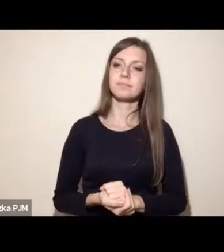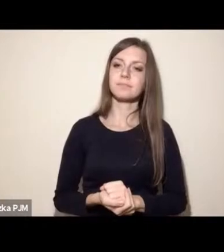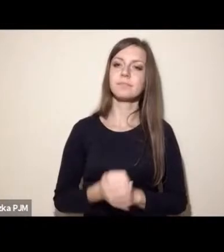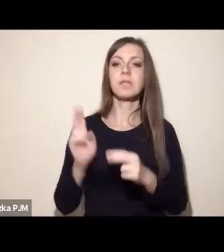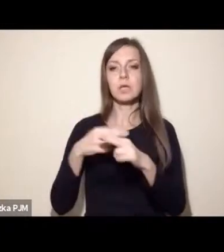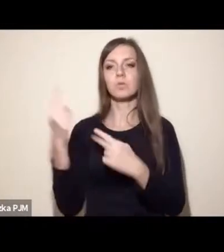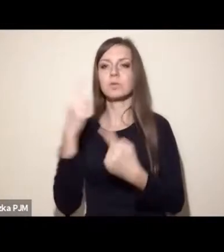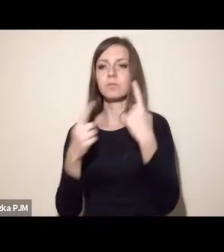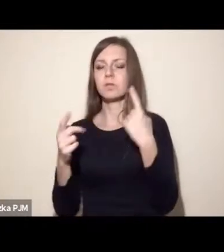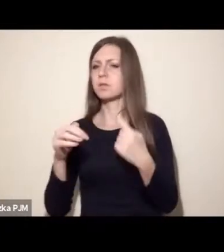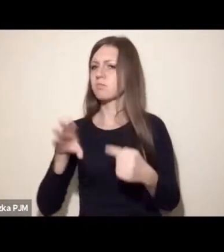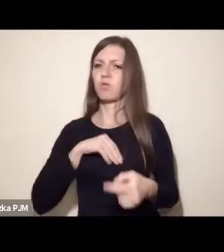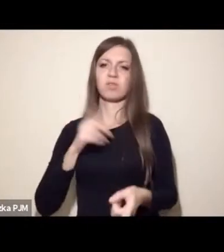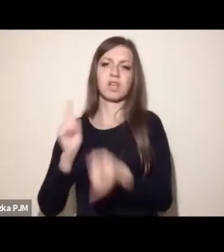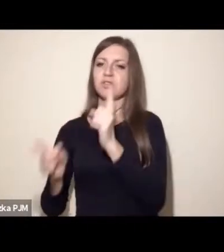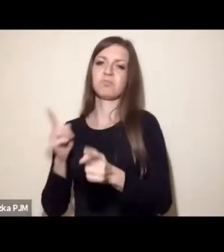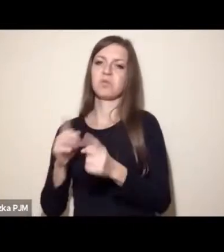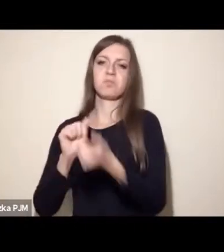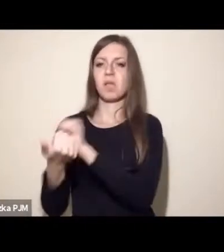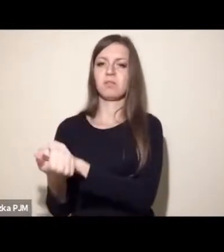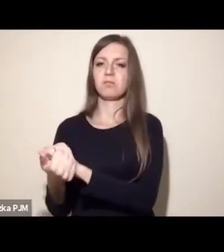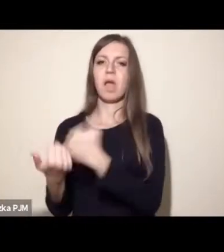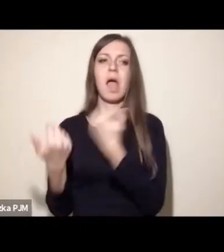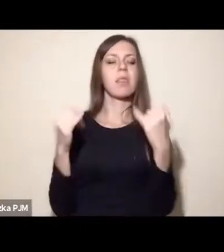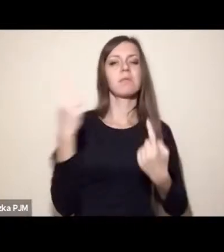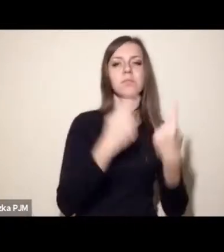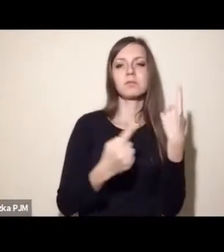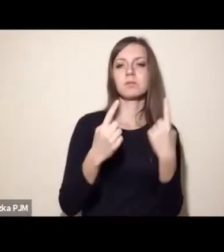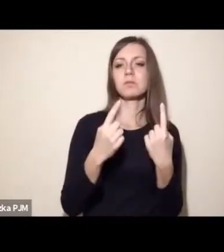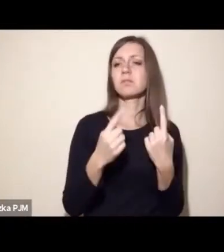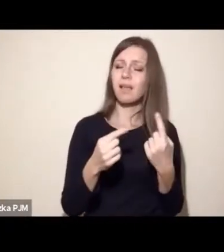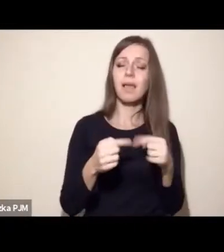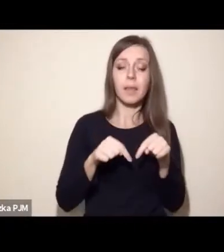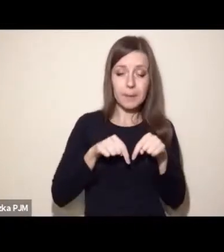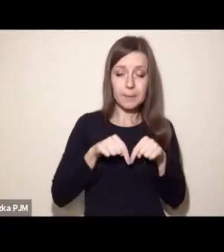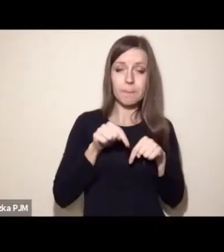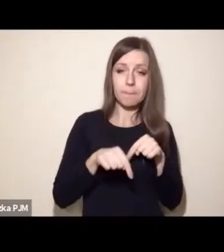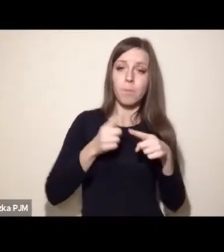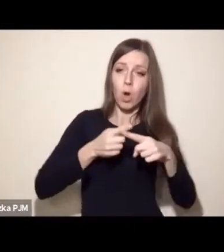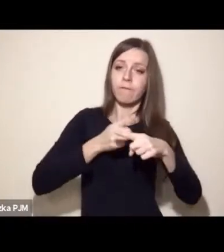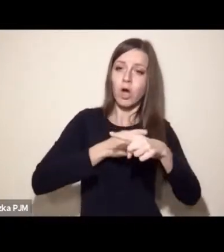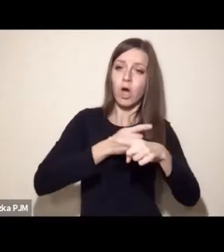bardzo szybko, czy powinno, czy że to jest jedyna droga. Inni wierzą w metodę małych kroczków.